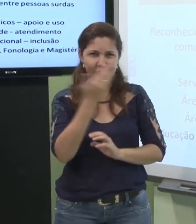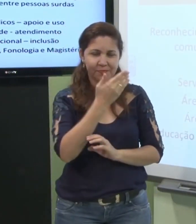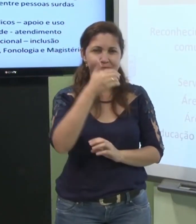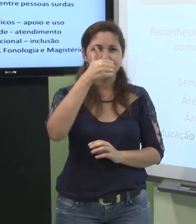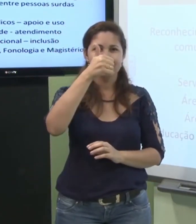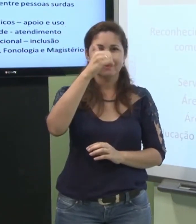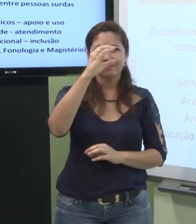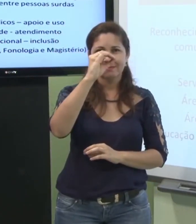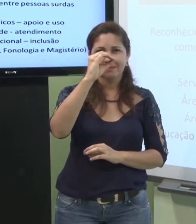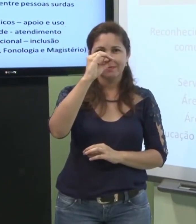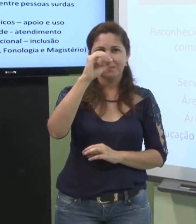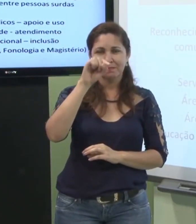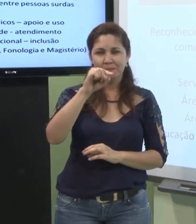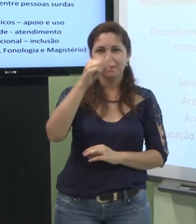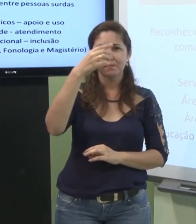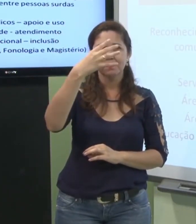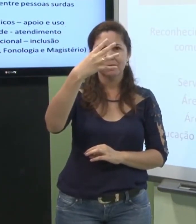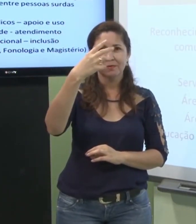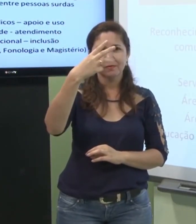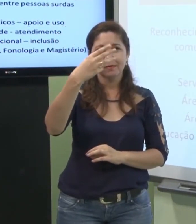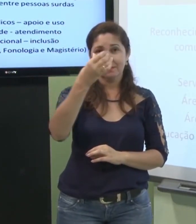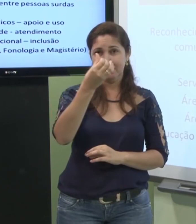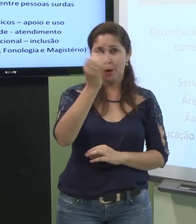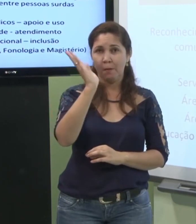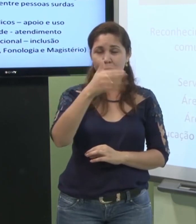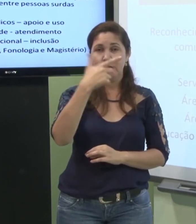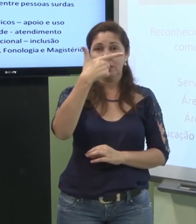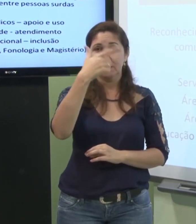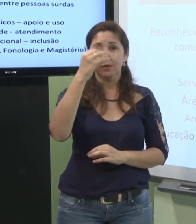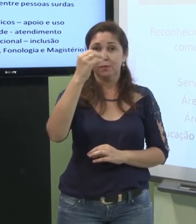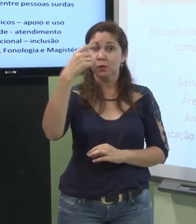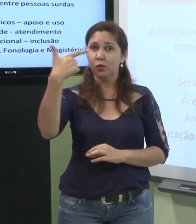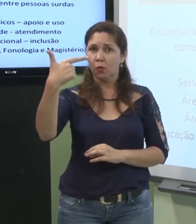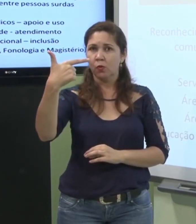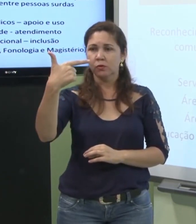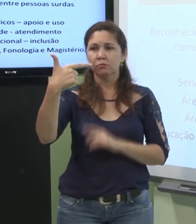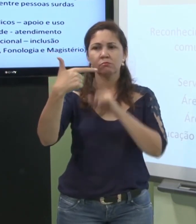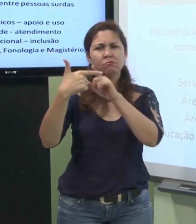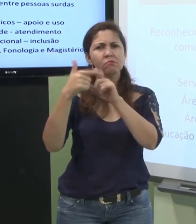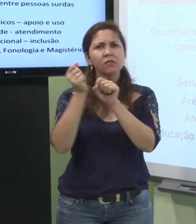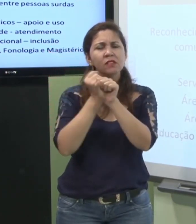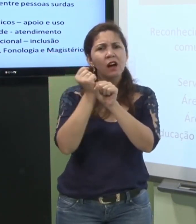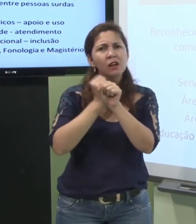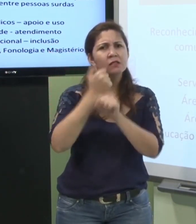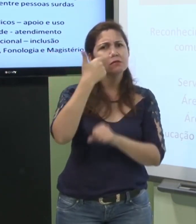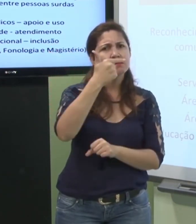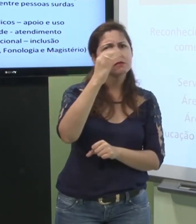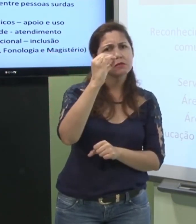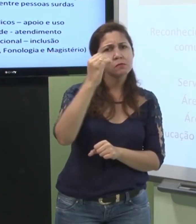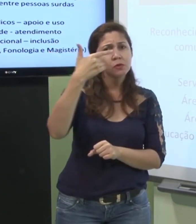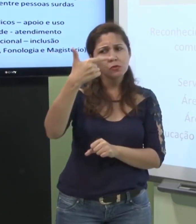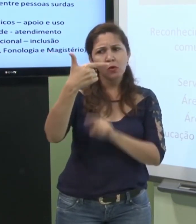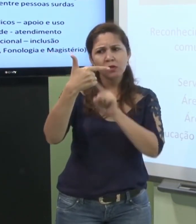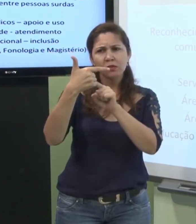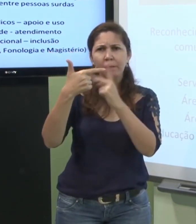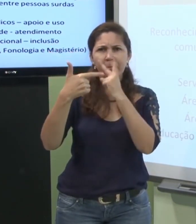então essa é a lei que reconhece a língua de sinais a lei 10.436 de 2002